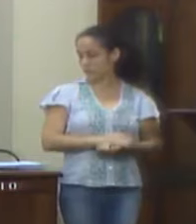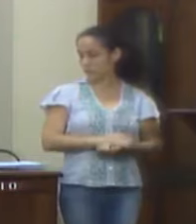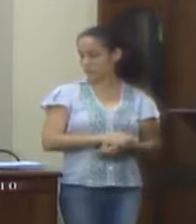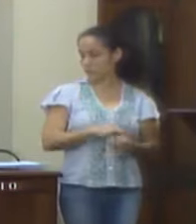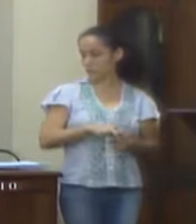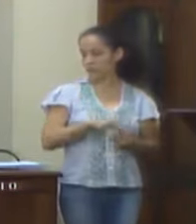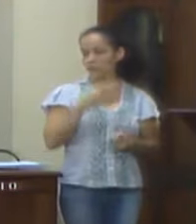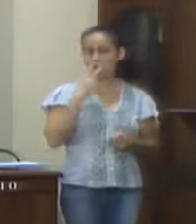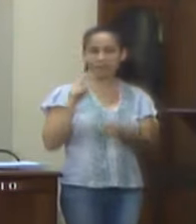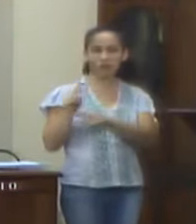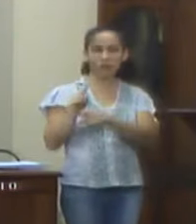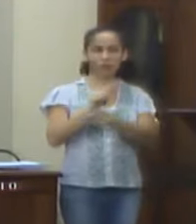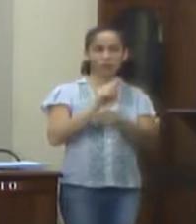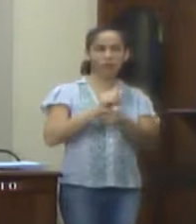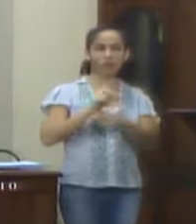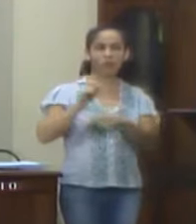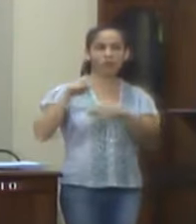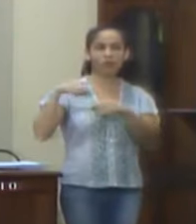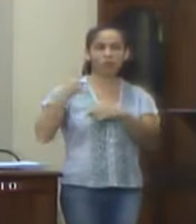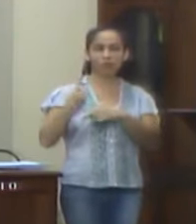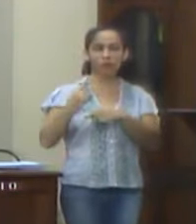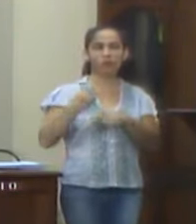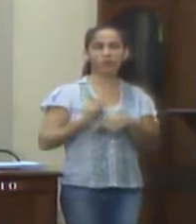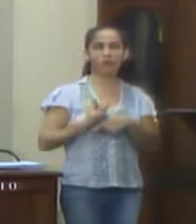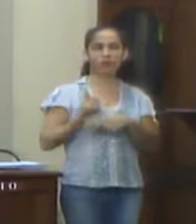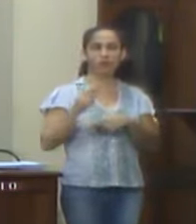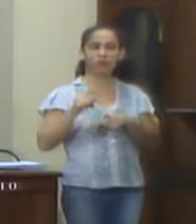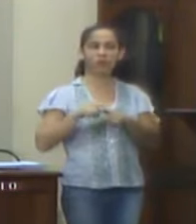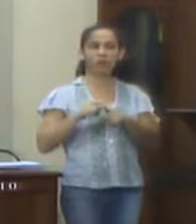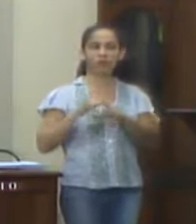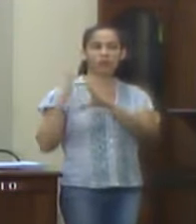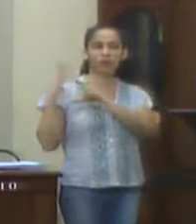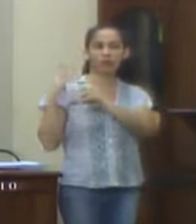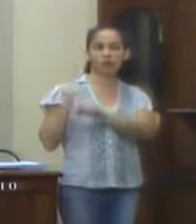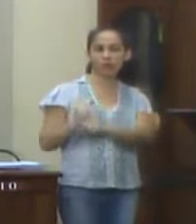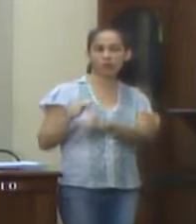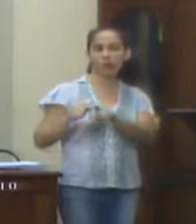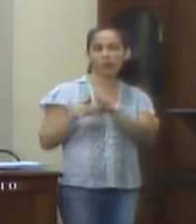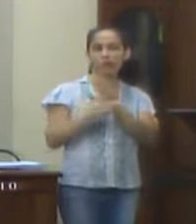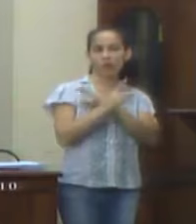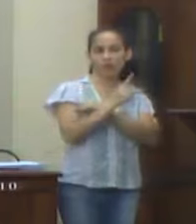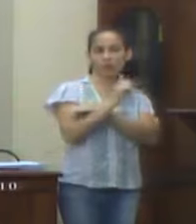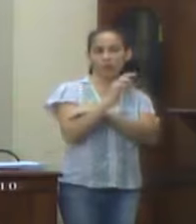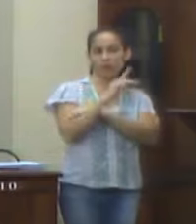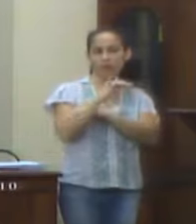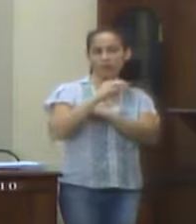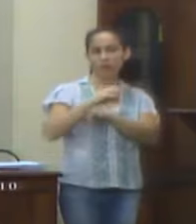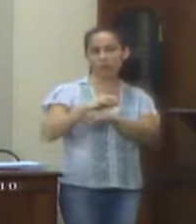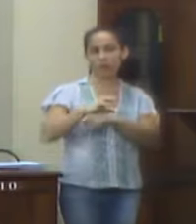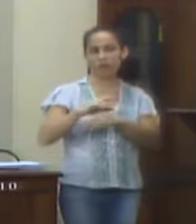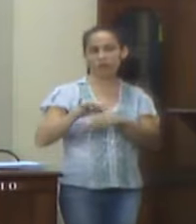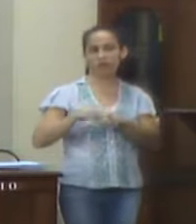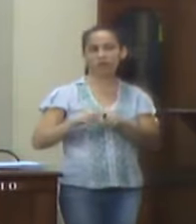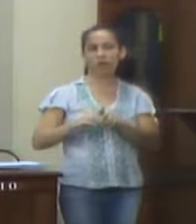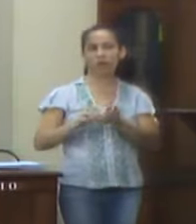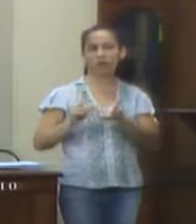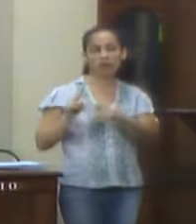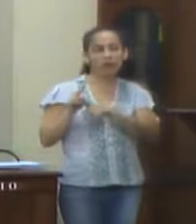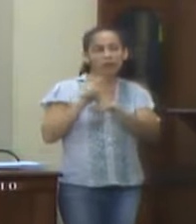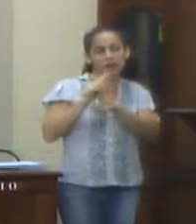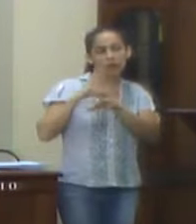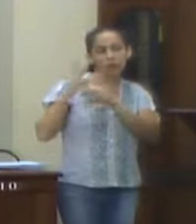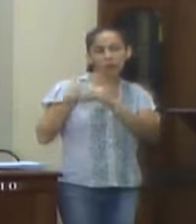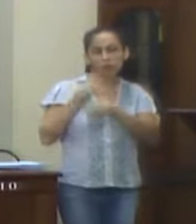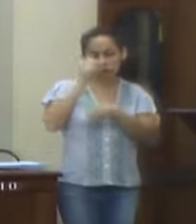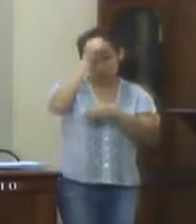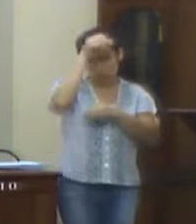atribuições de fiscalização externa, financeira, orçamentária e patrimonial, controle e assessoramento dos atos